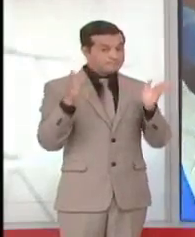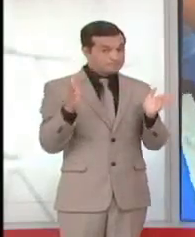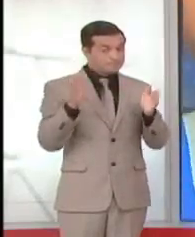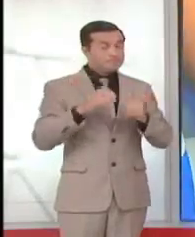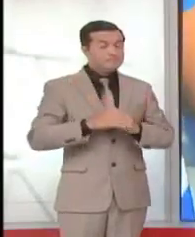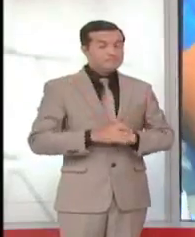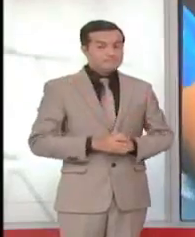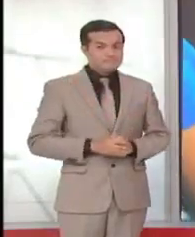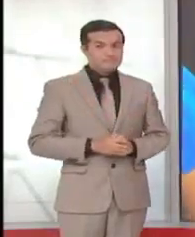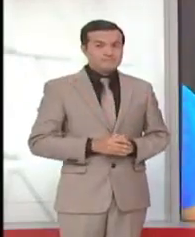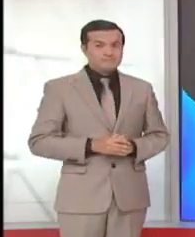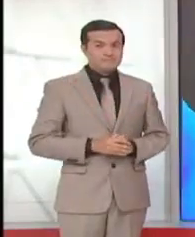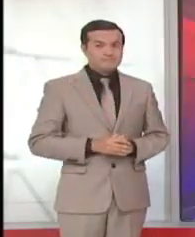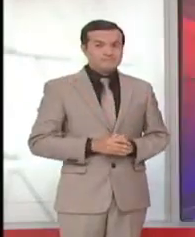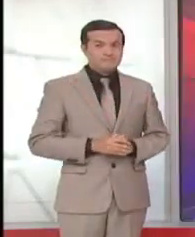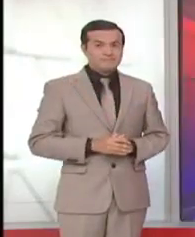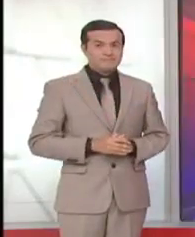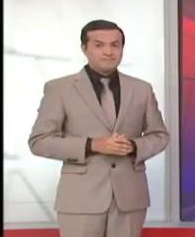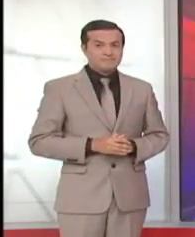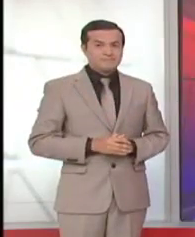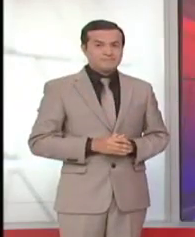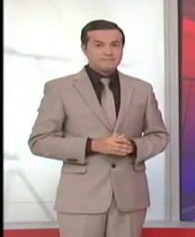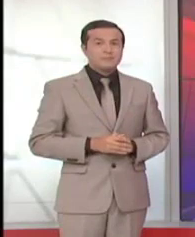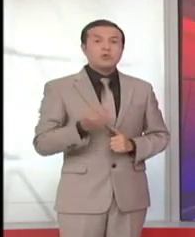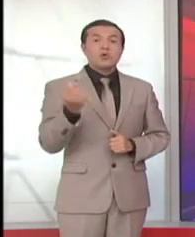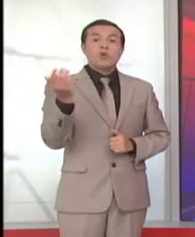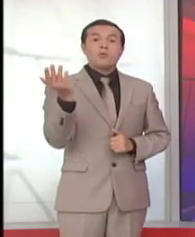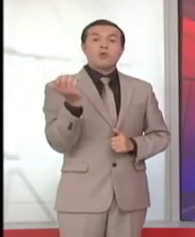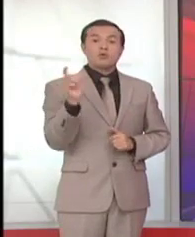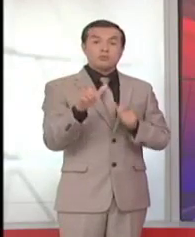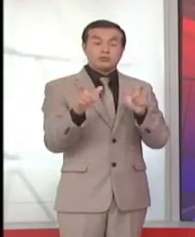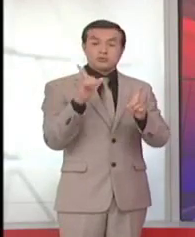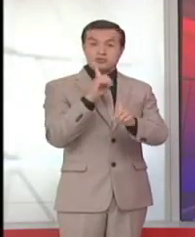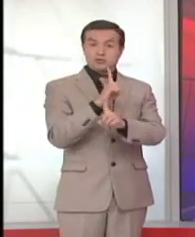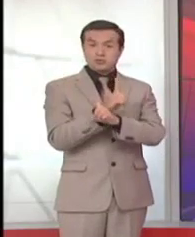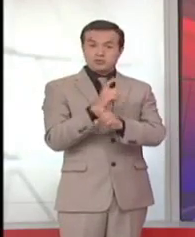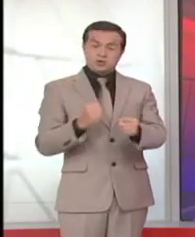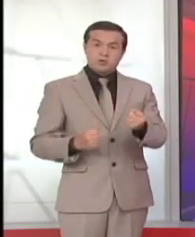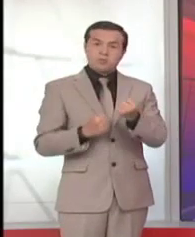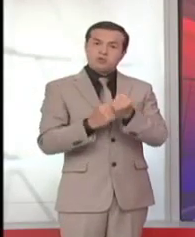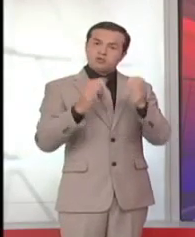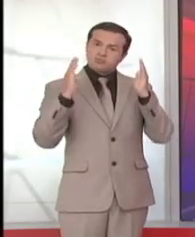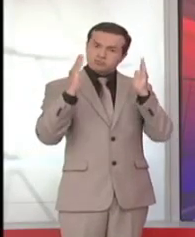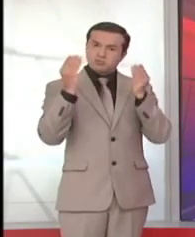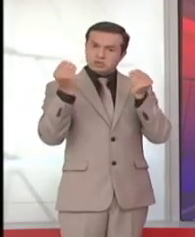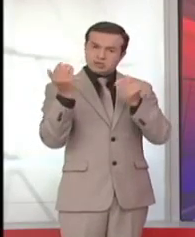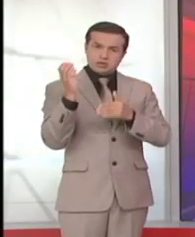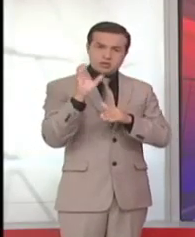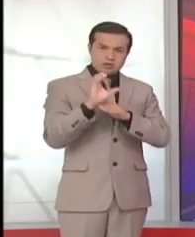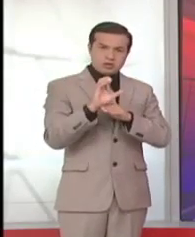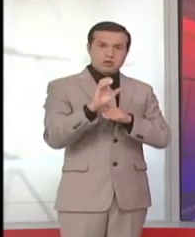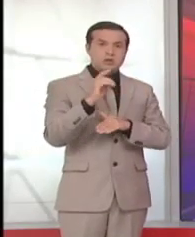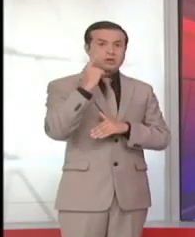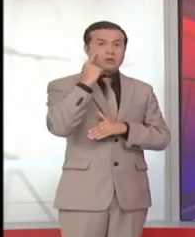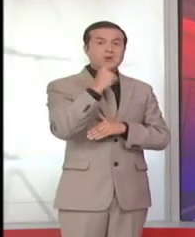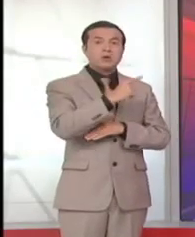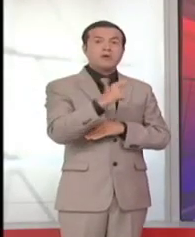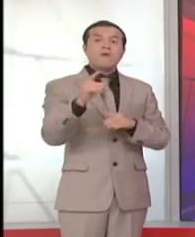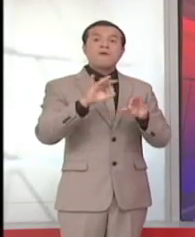medios públicos. El bono Joaquín Gallegos Lara es un mecanismo de transferencia monetaria condicionada a familias de pobreza y